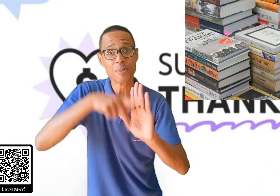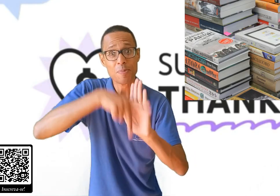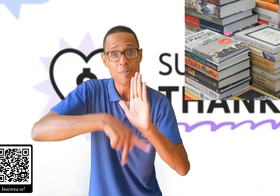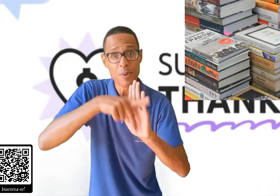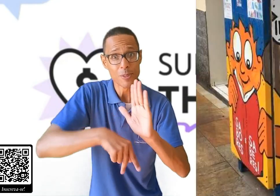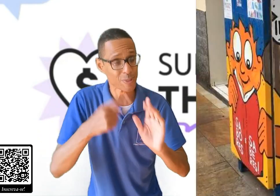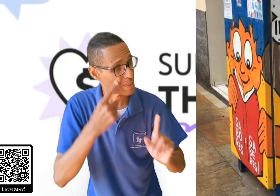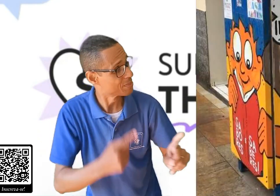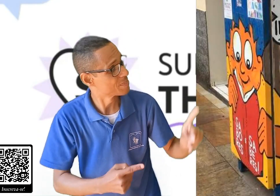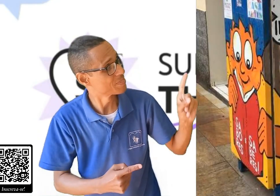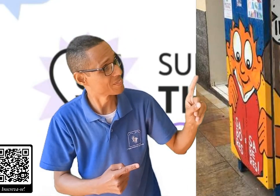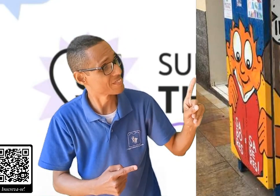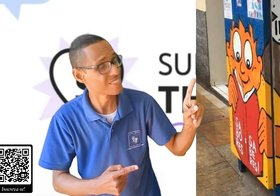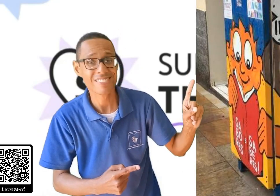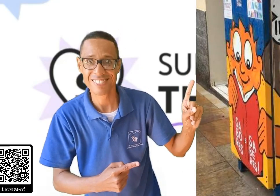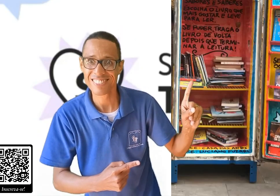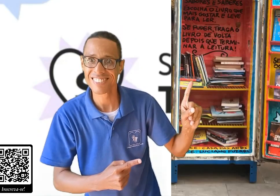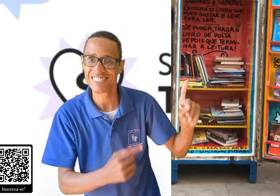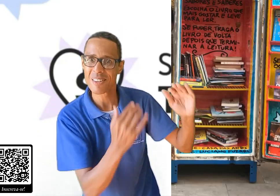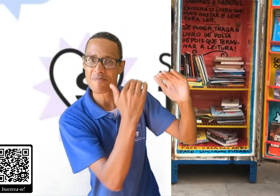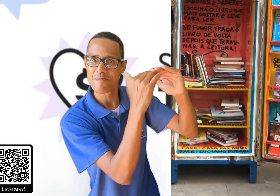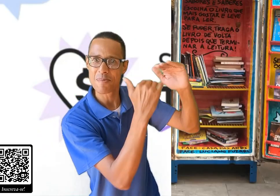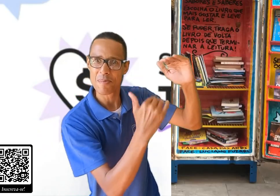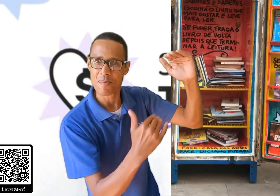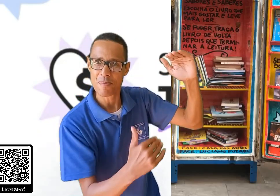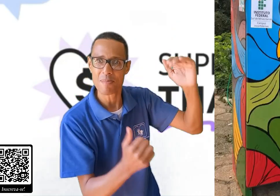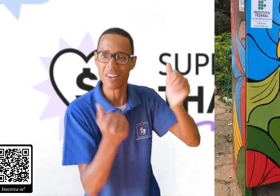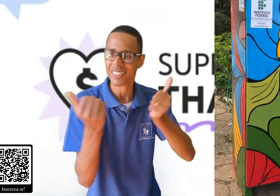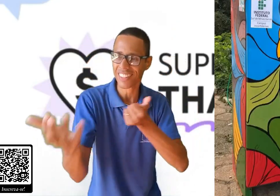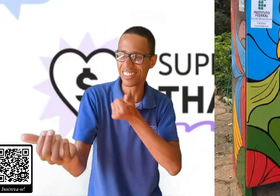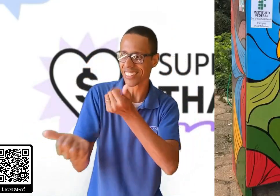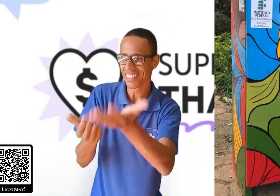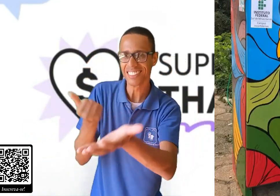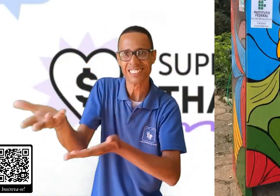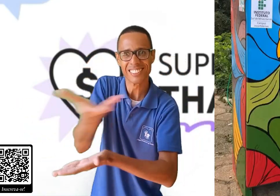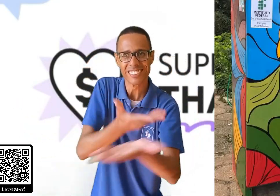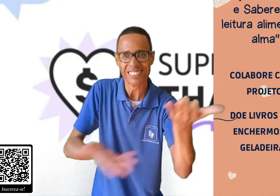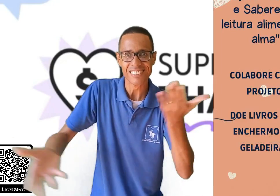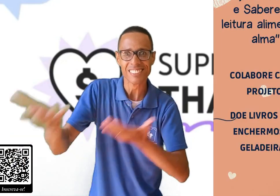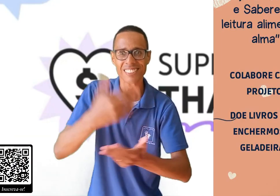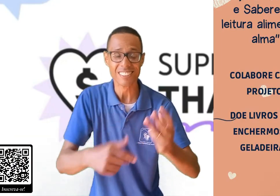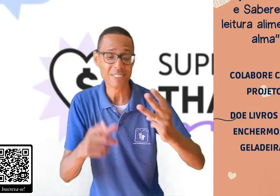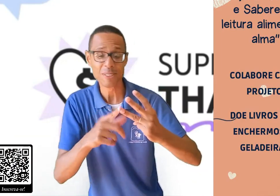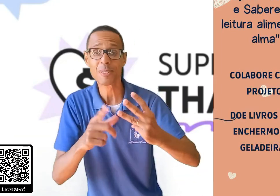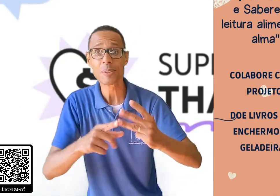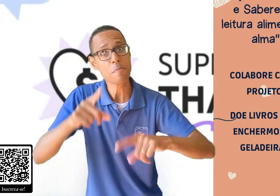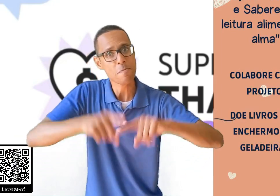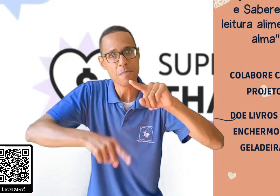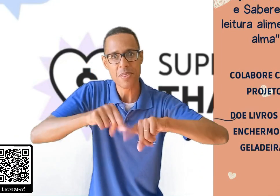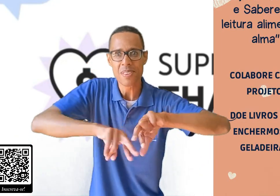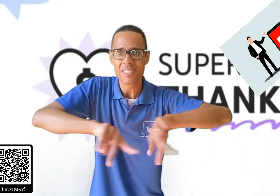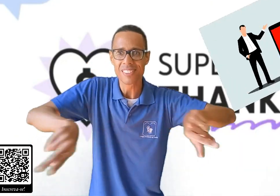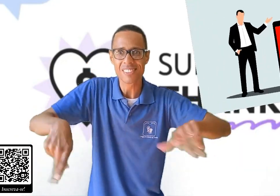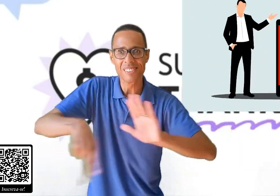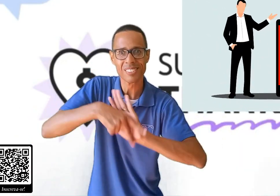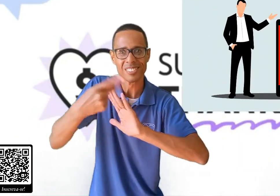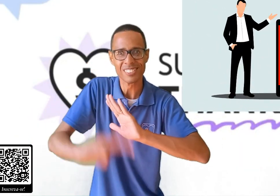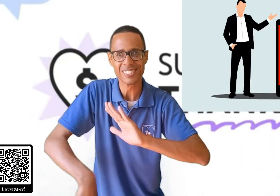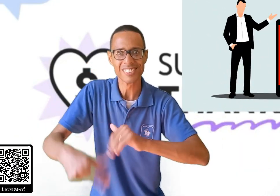sorteios aqui no canal e para a geladeira do projeto Sabores e Saberes, e outras aquisições